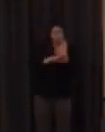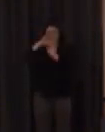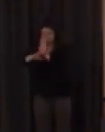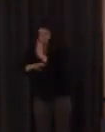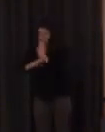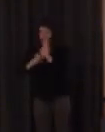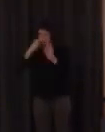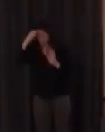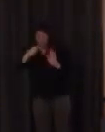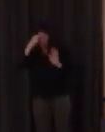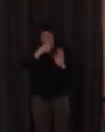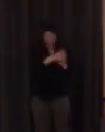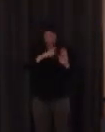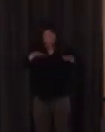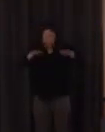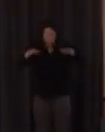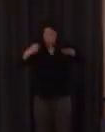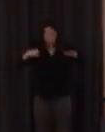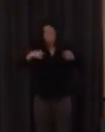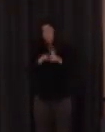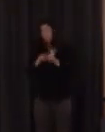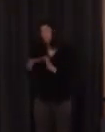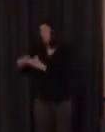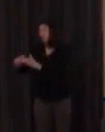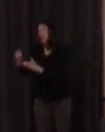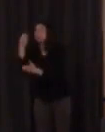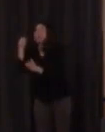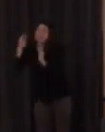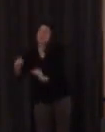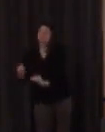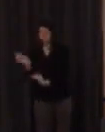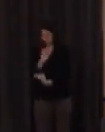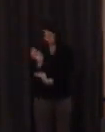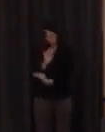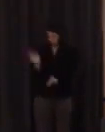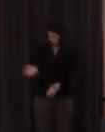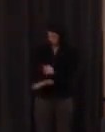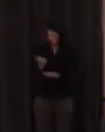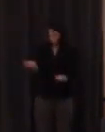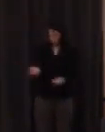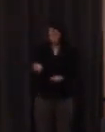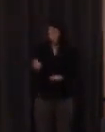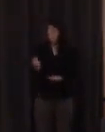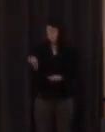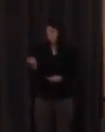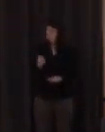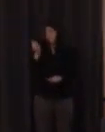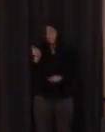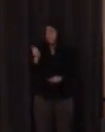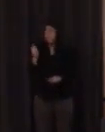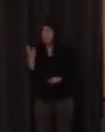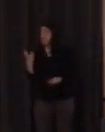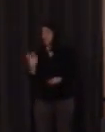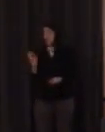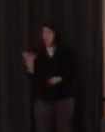que enseñar que no es aquello entonces con vosotros aprenden menos no curiosamente como son tres o cuatro los pobres